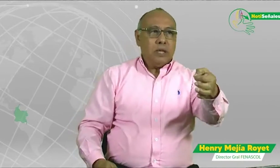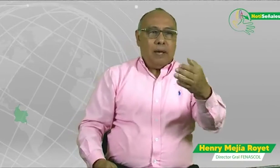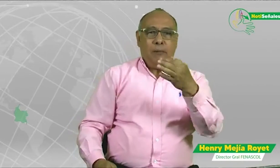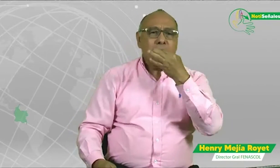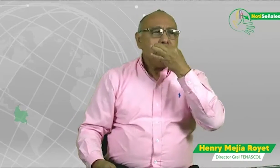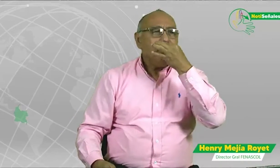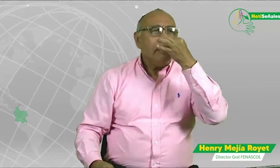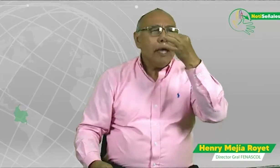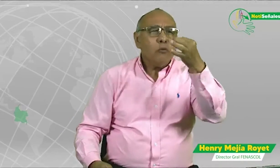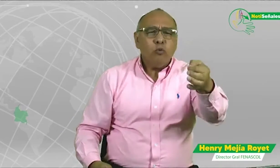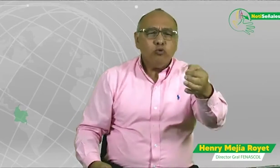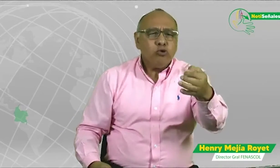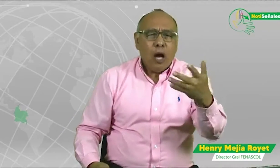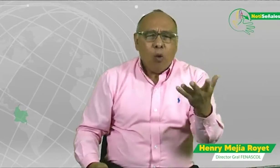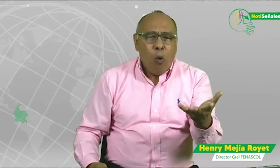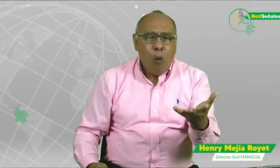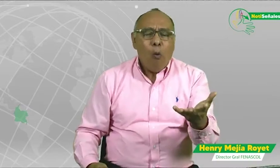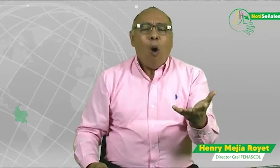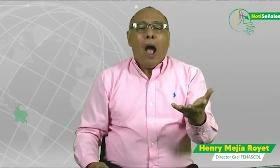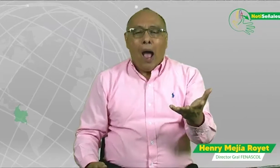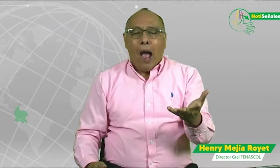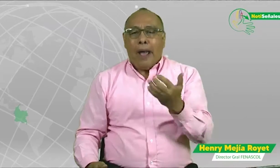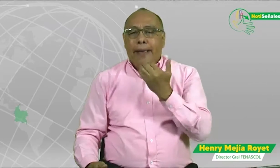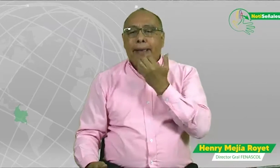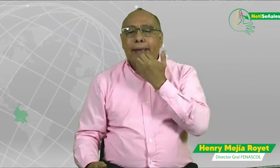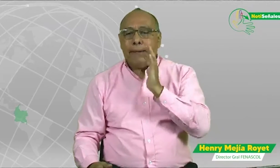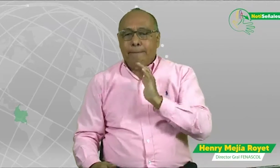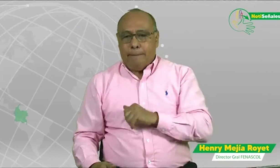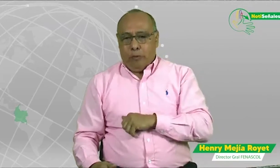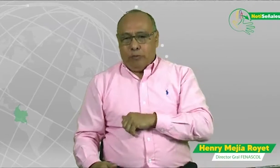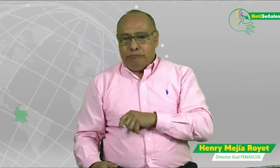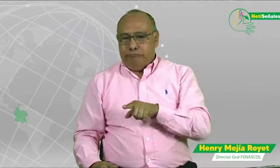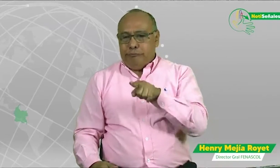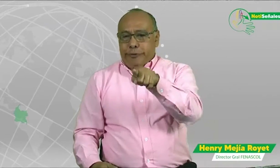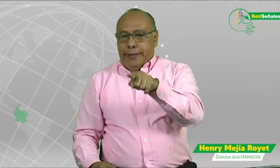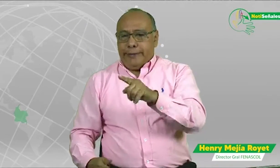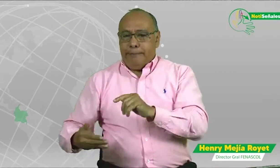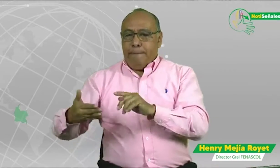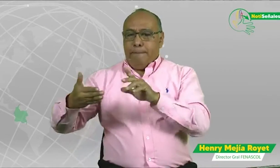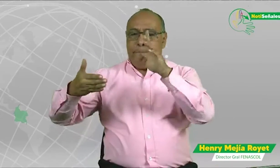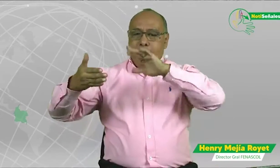en Noticias Señales, a que hagan la denuncia. Ahora bien, ¿cómo es esta denuncia?